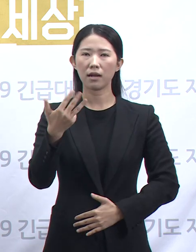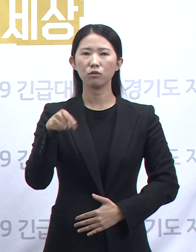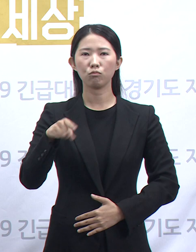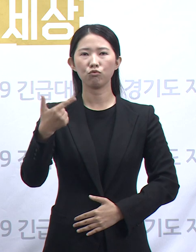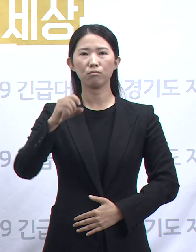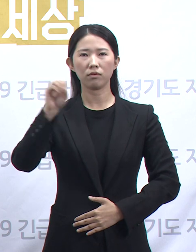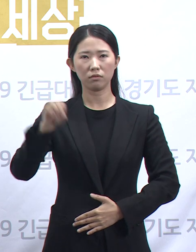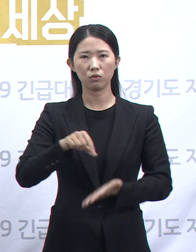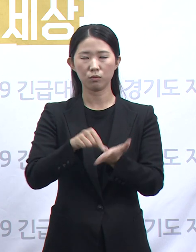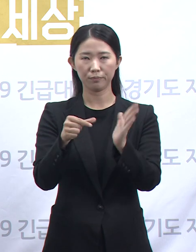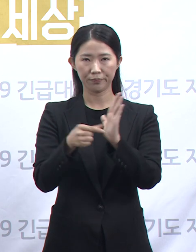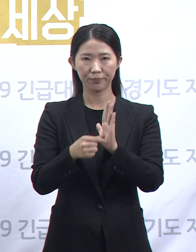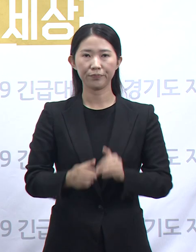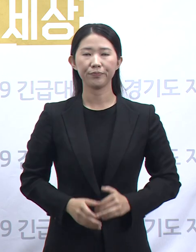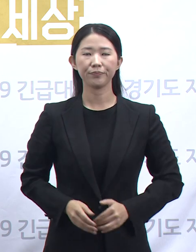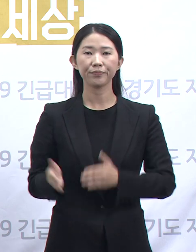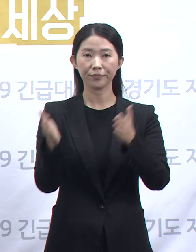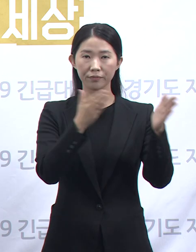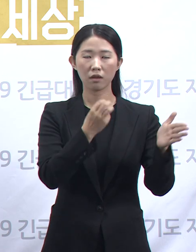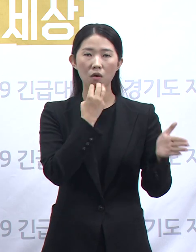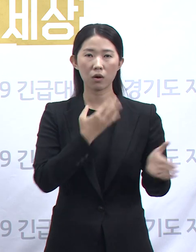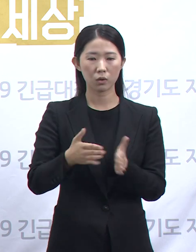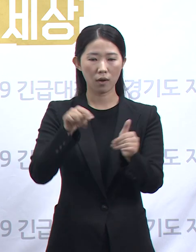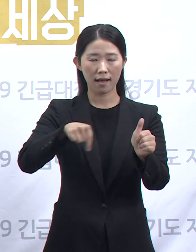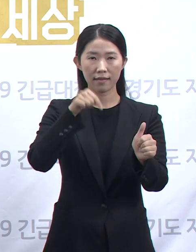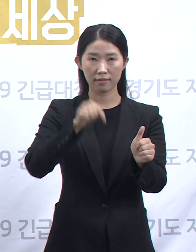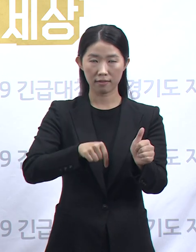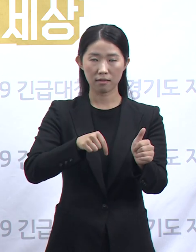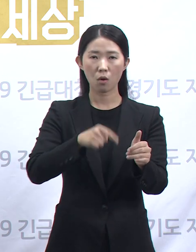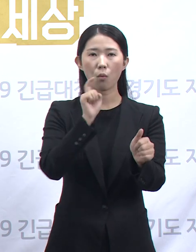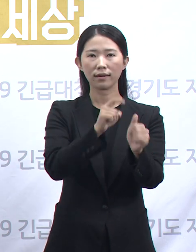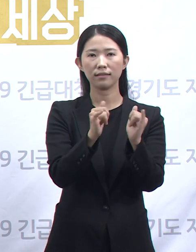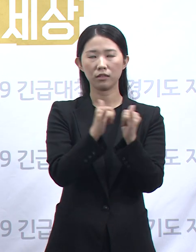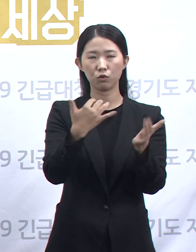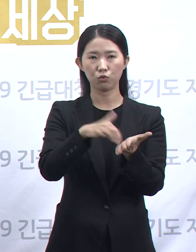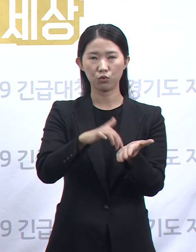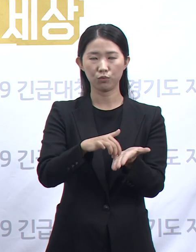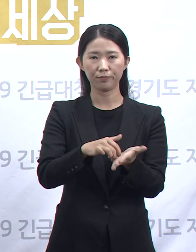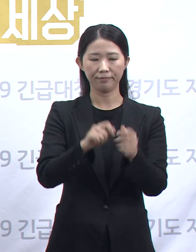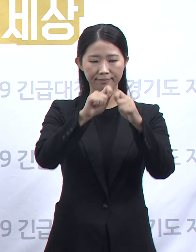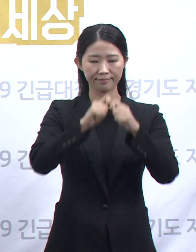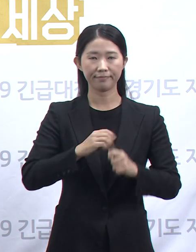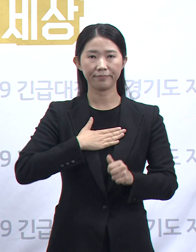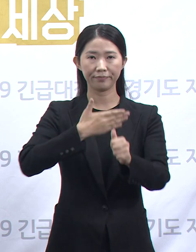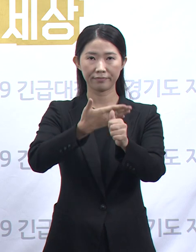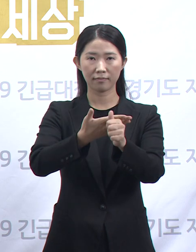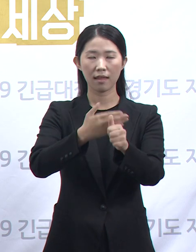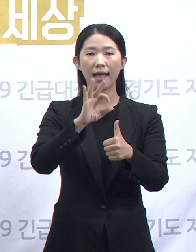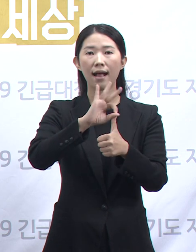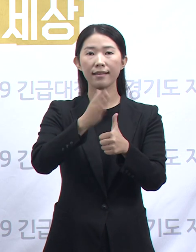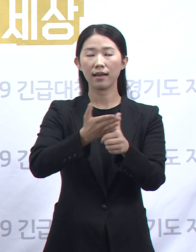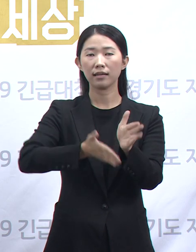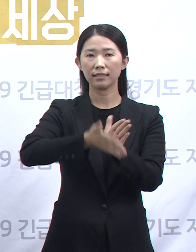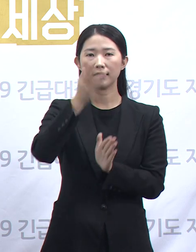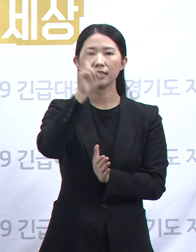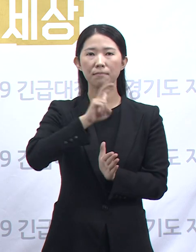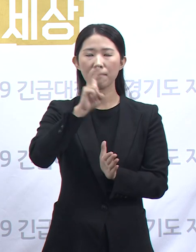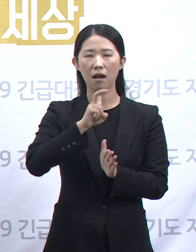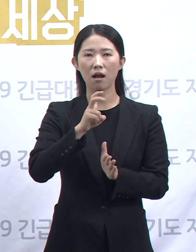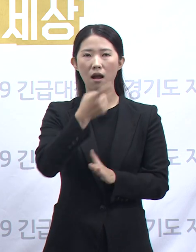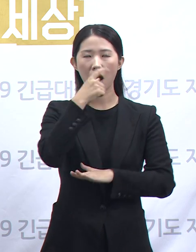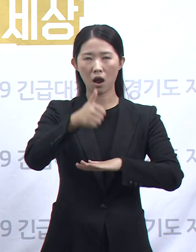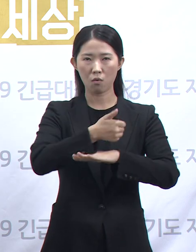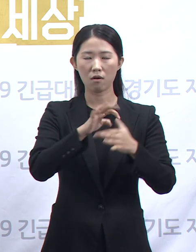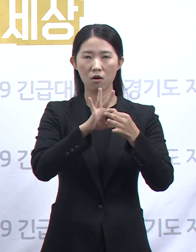다음으로 도내 주요 확진 상황에 대해 말씀드리겠습니다. 먼저 안양시 음악학원 관련 확진 상황입니다. 9월